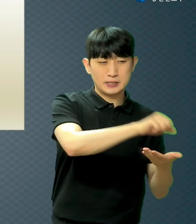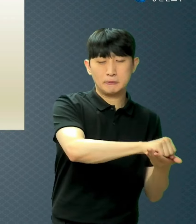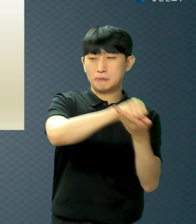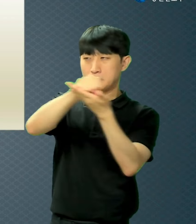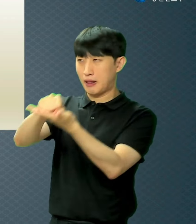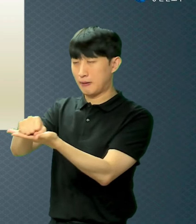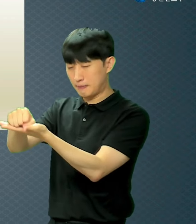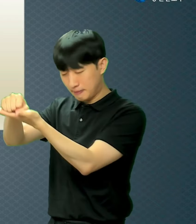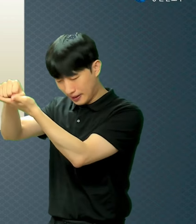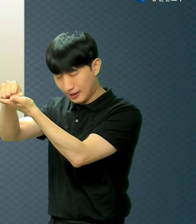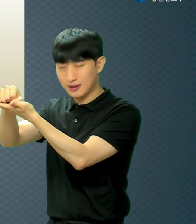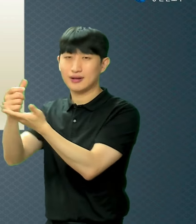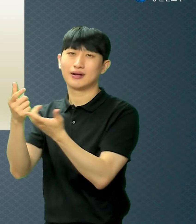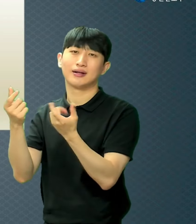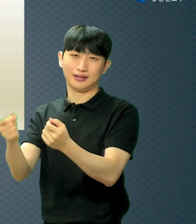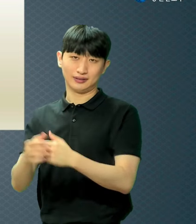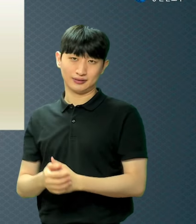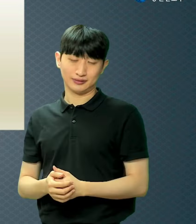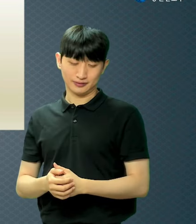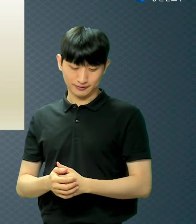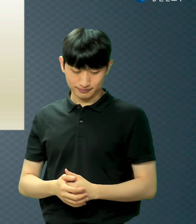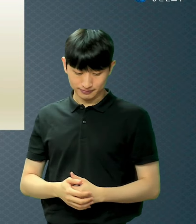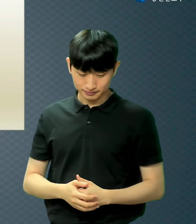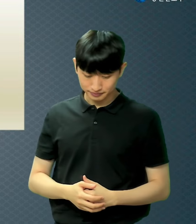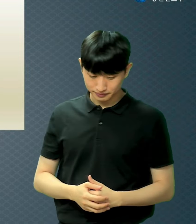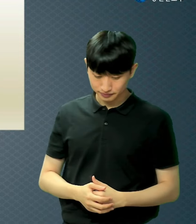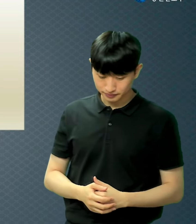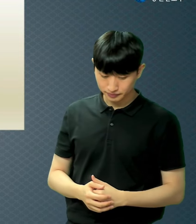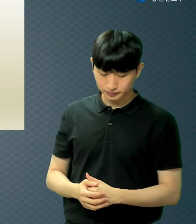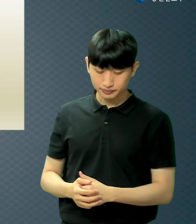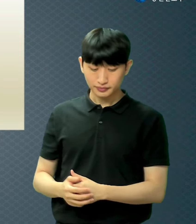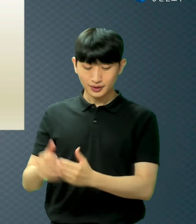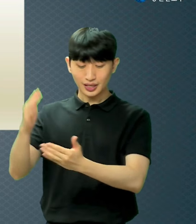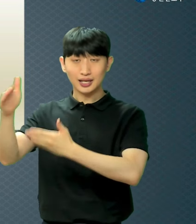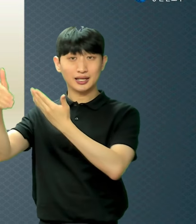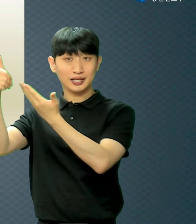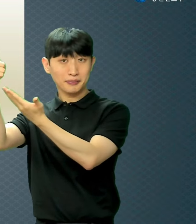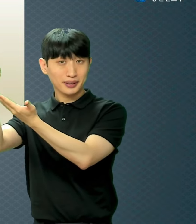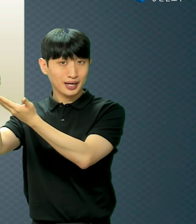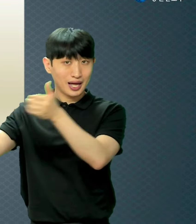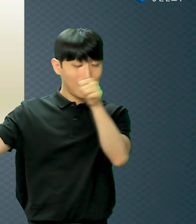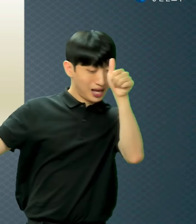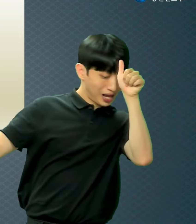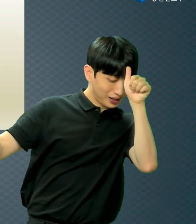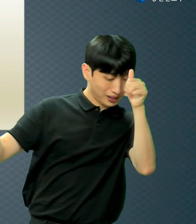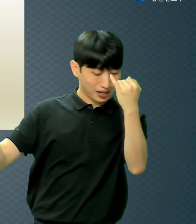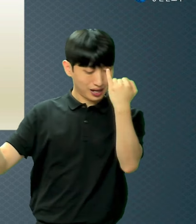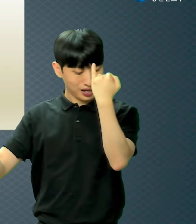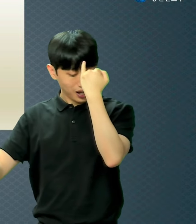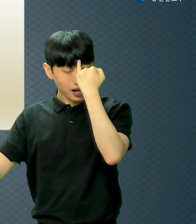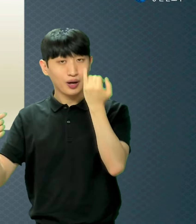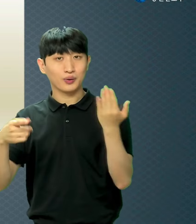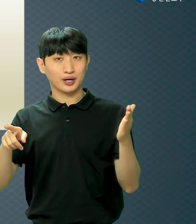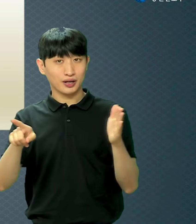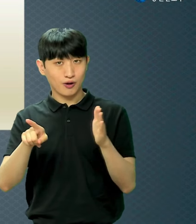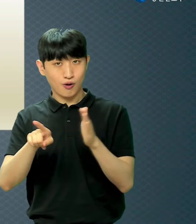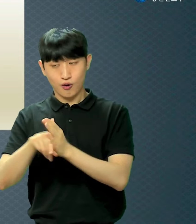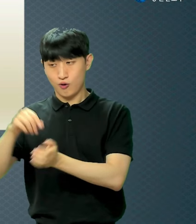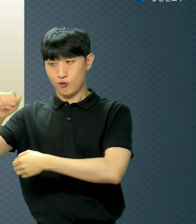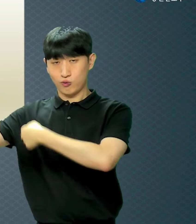하나님이 아담과 그 아내를 위하여 가죽옷을 지어 입히시니라 가죽옷이